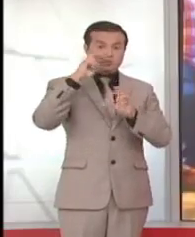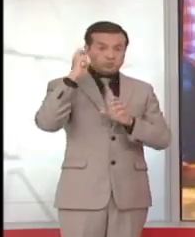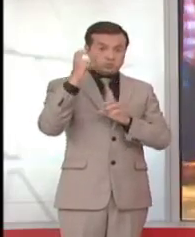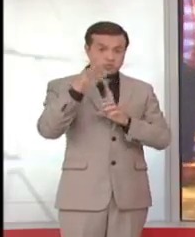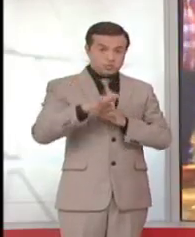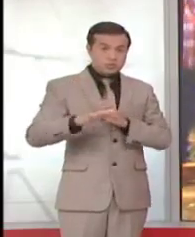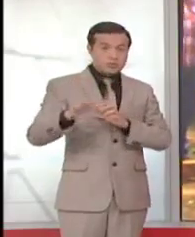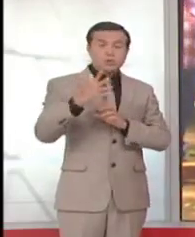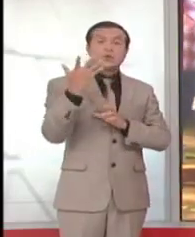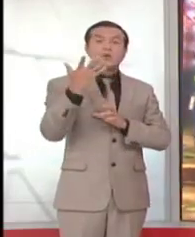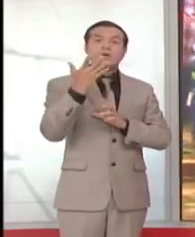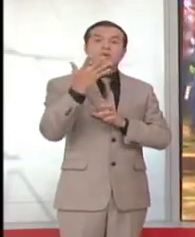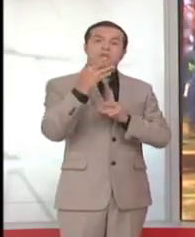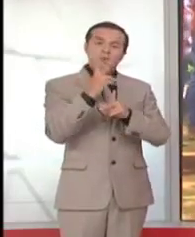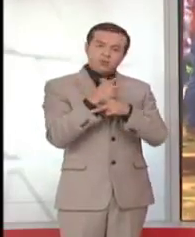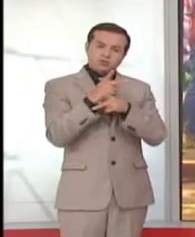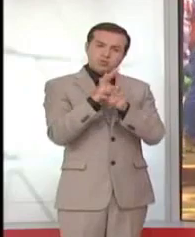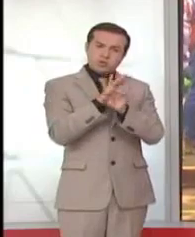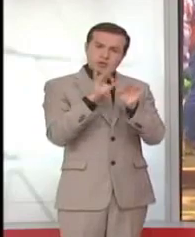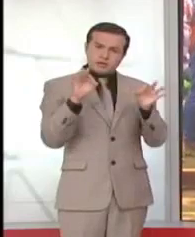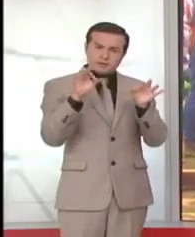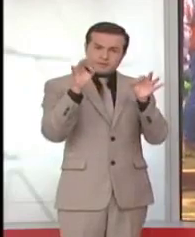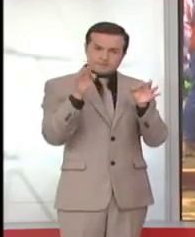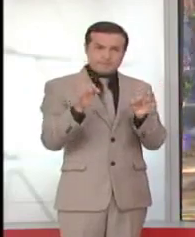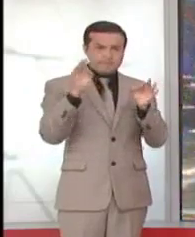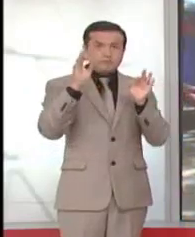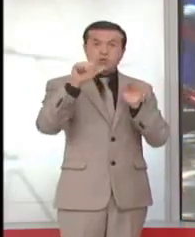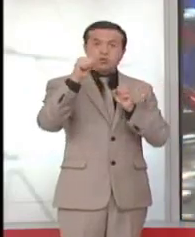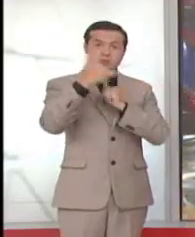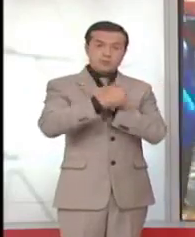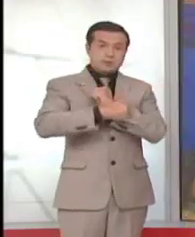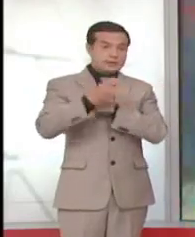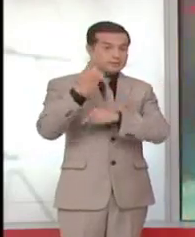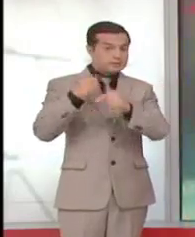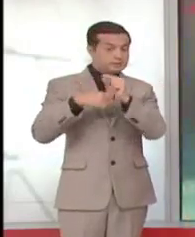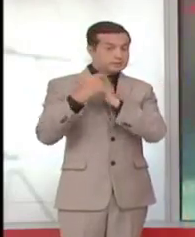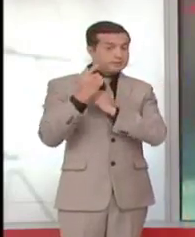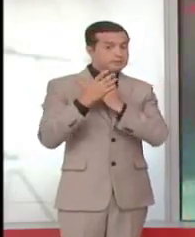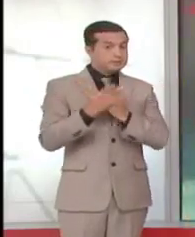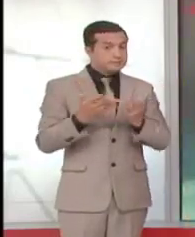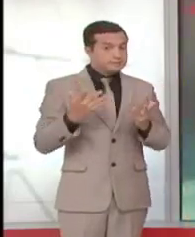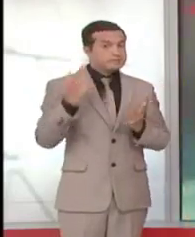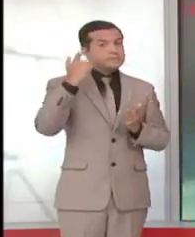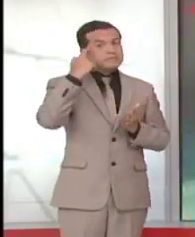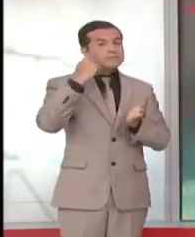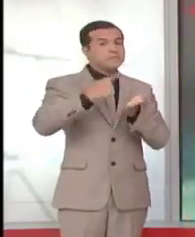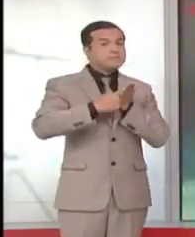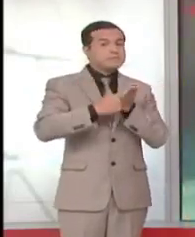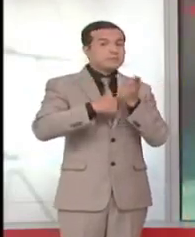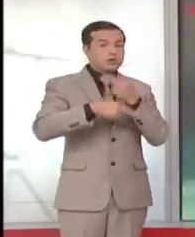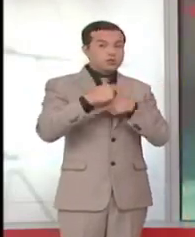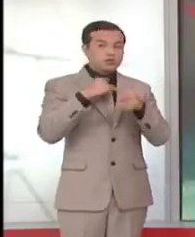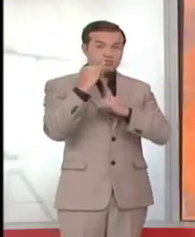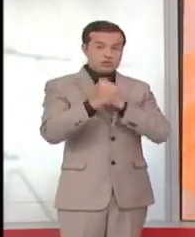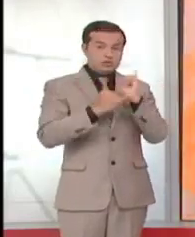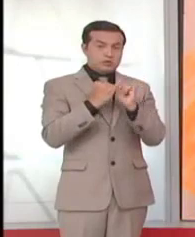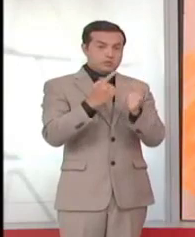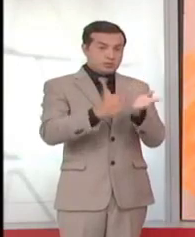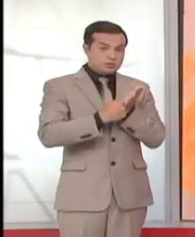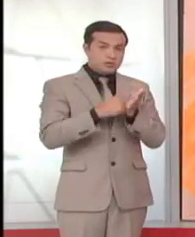producir con inocuidad nuestros alimentos con miras a exportar a otros países se analizó en la Mesa de Comercio Exterior. Ahí sí podemos hablar de